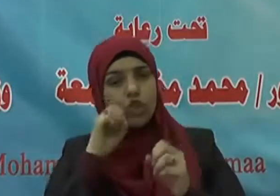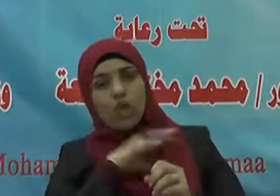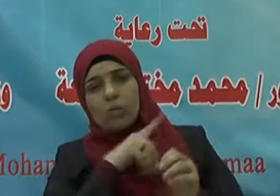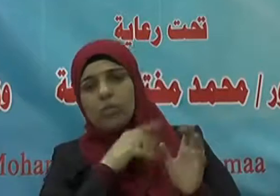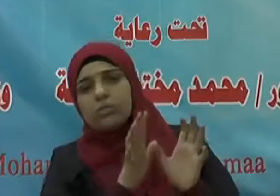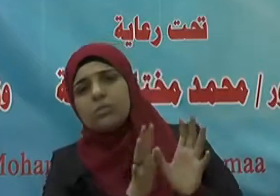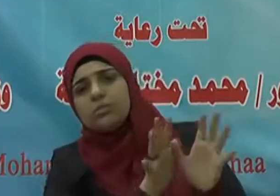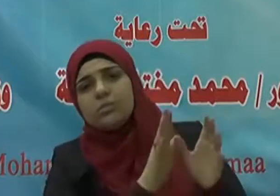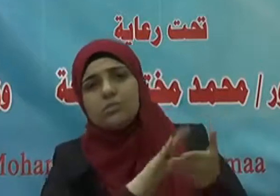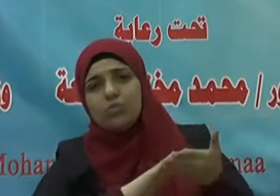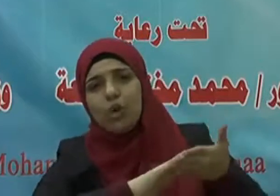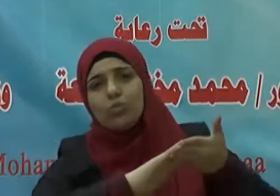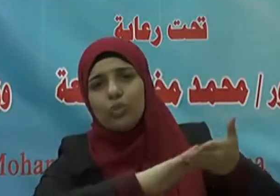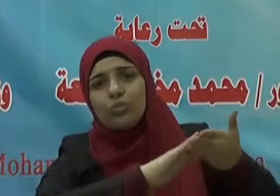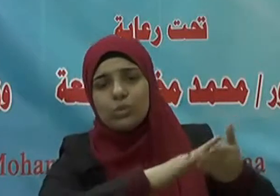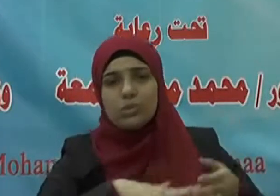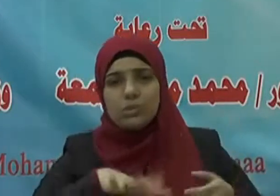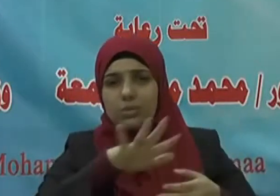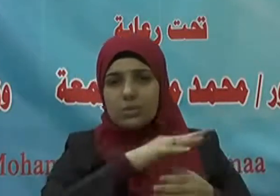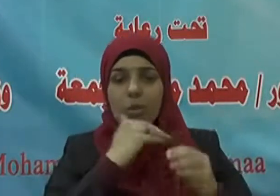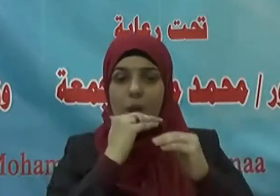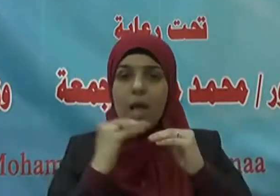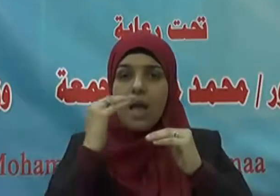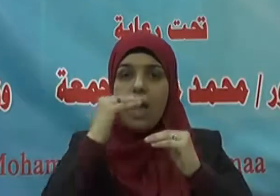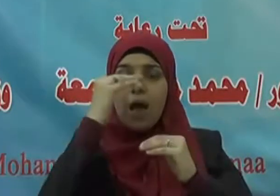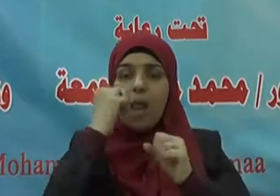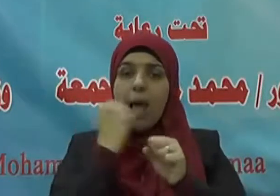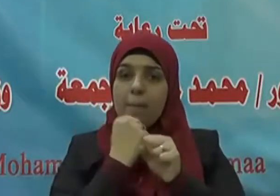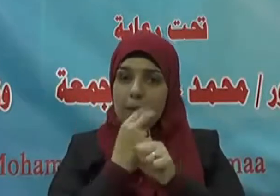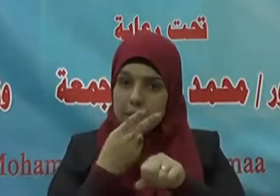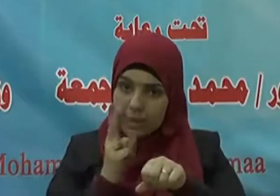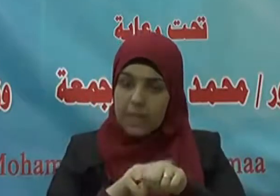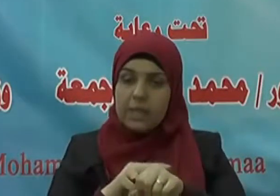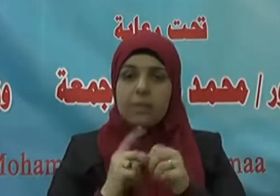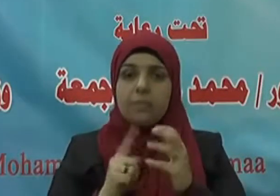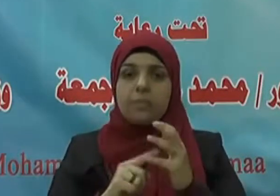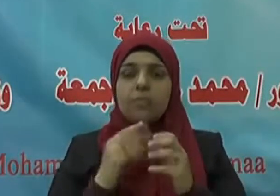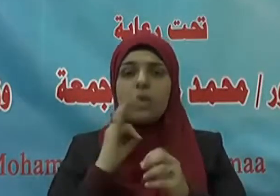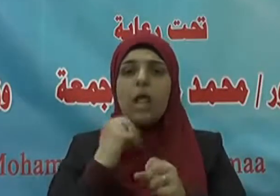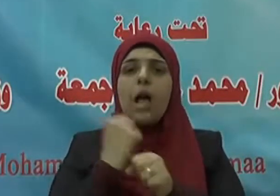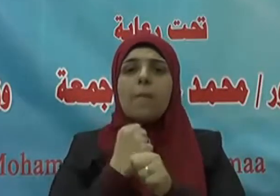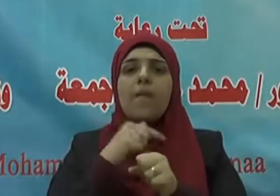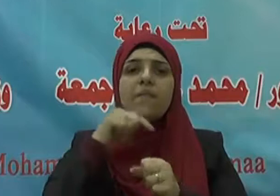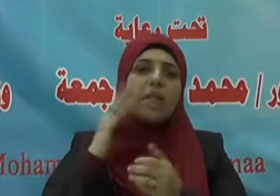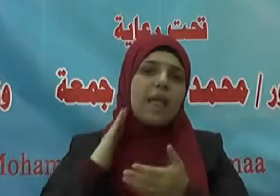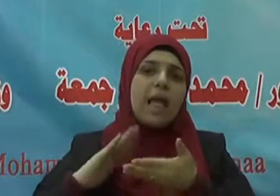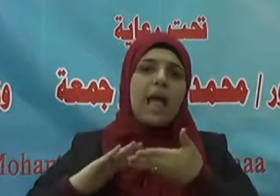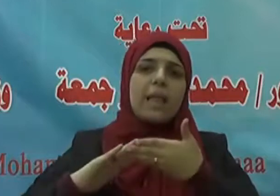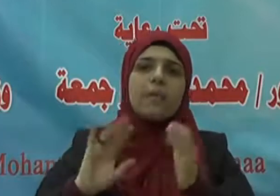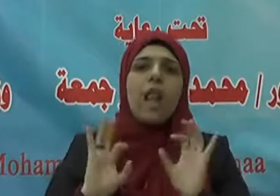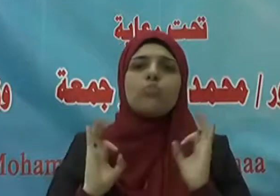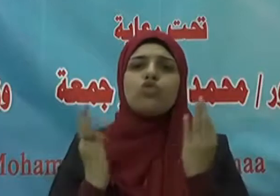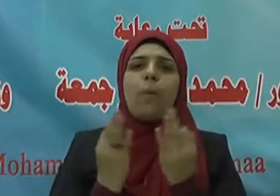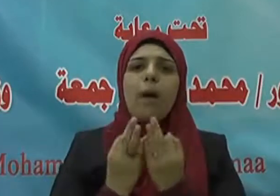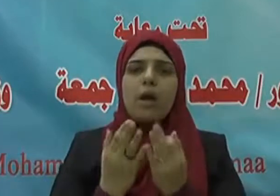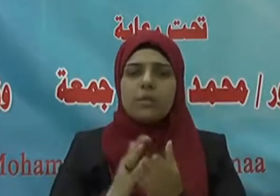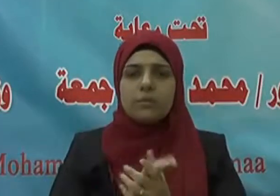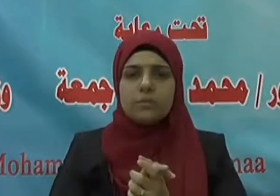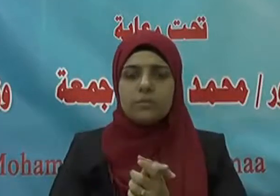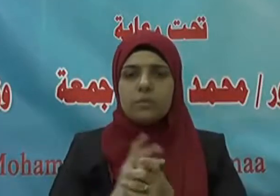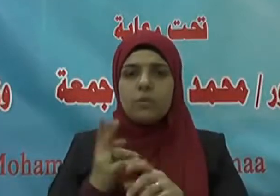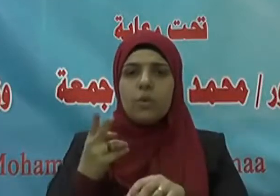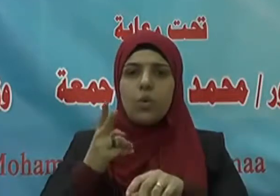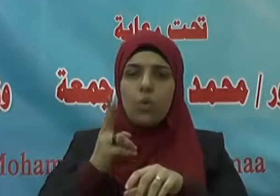شروره وضرره ومن أعلى درجات الهمة الهمة في خدمة المجتمع